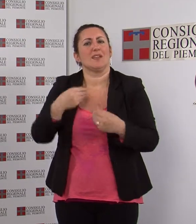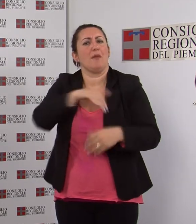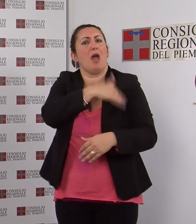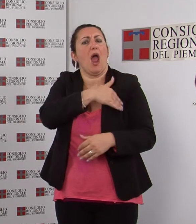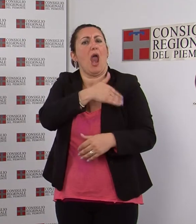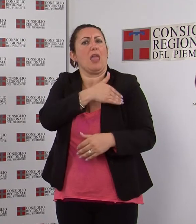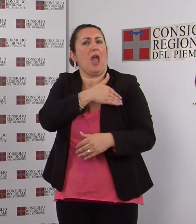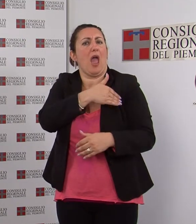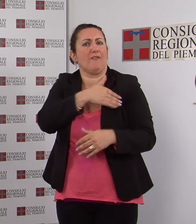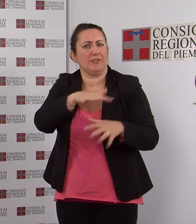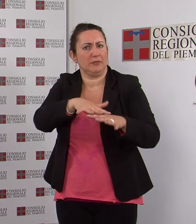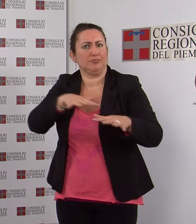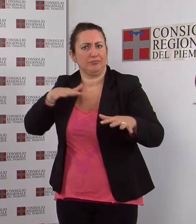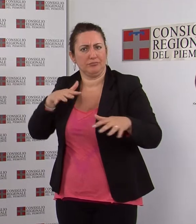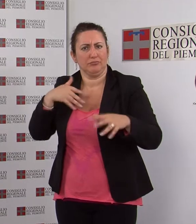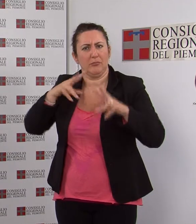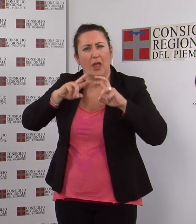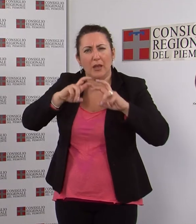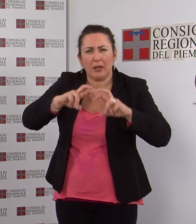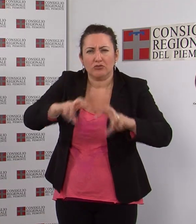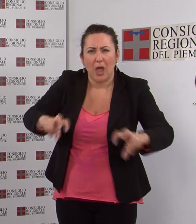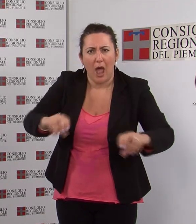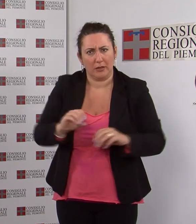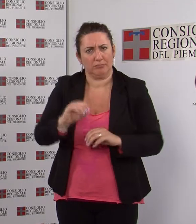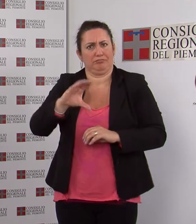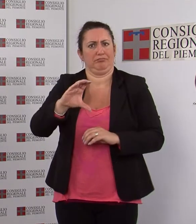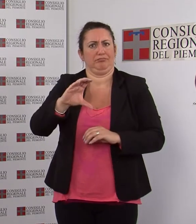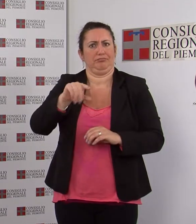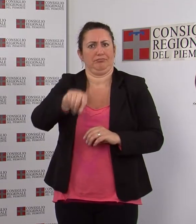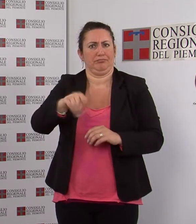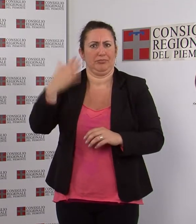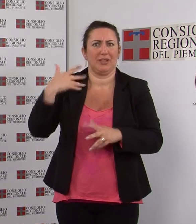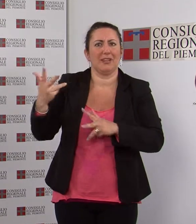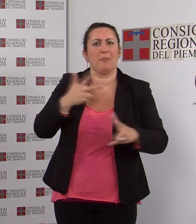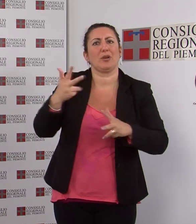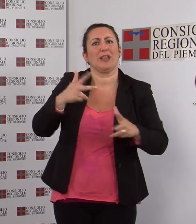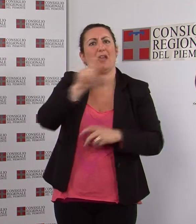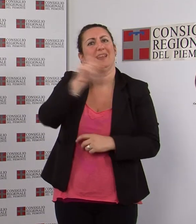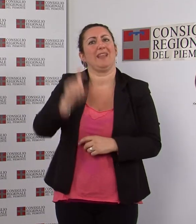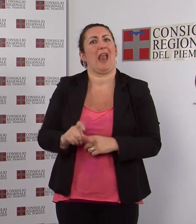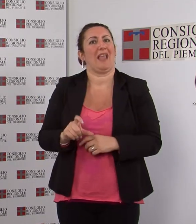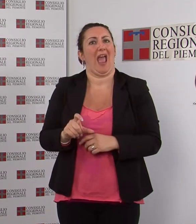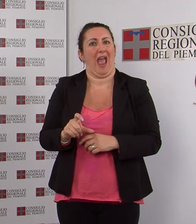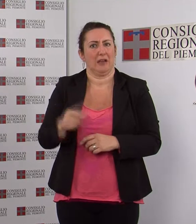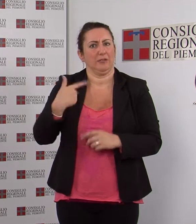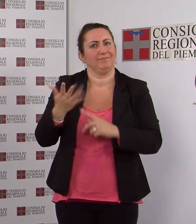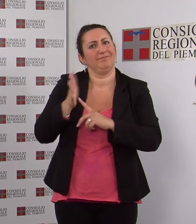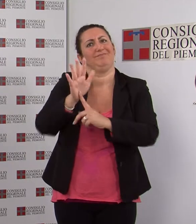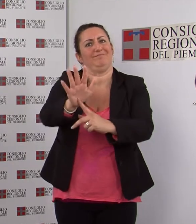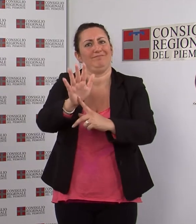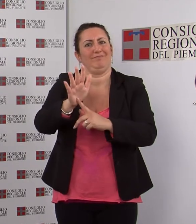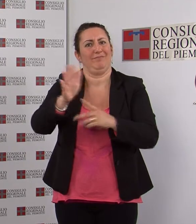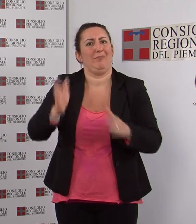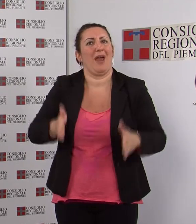una voluminosa ricerca dei portati italiani nel lager di Majdanek, che è stata presentata a Palazzo Laskaris dall'Ufficio di